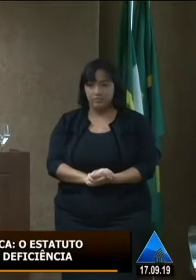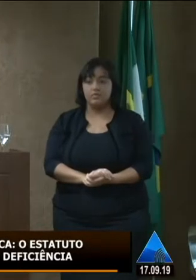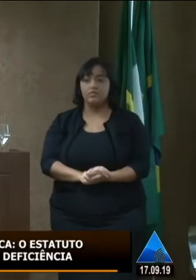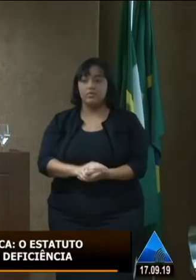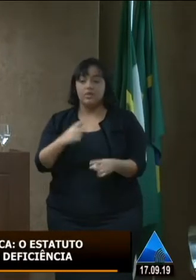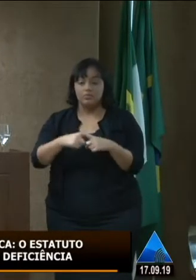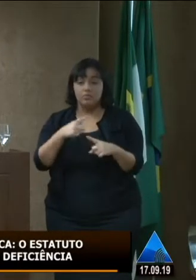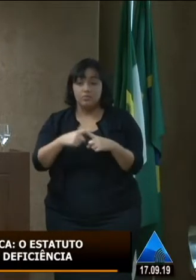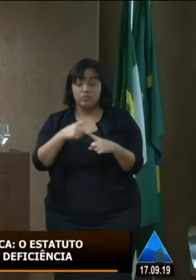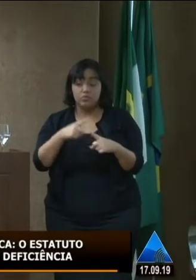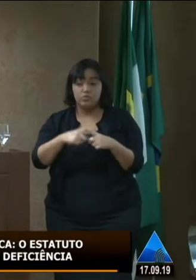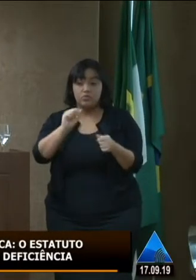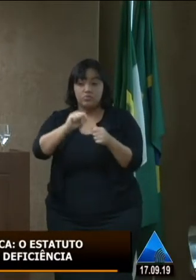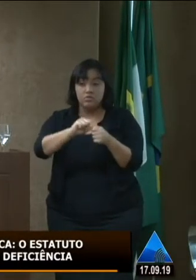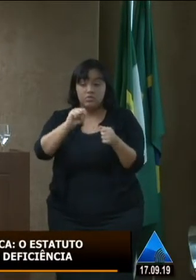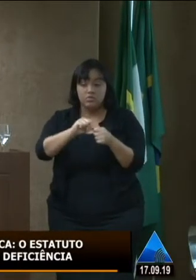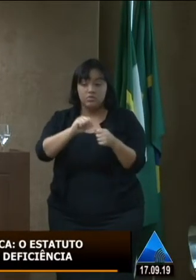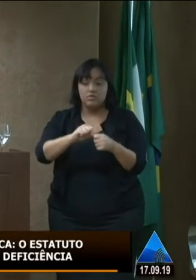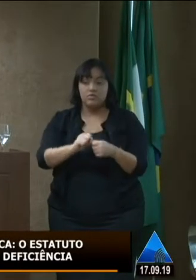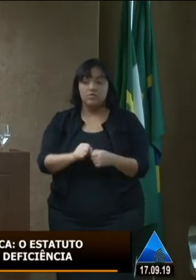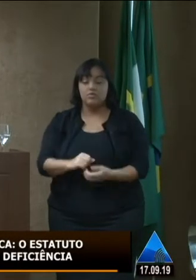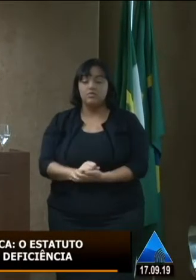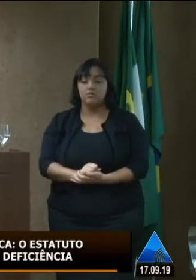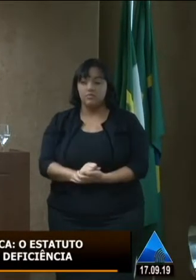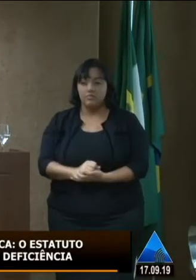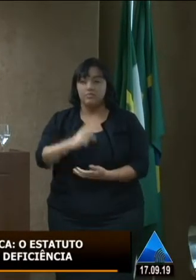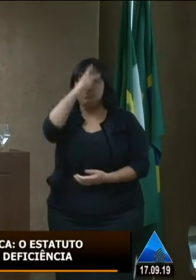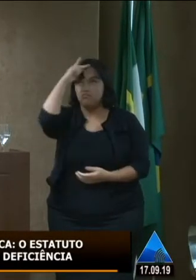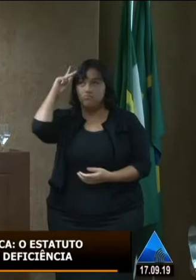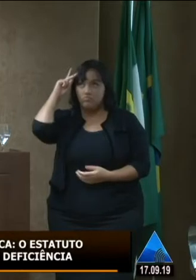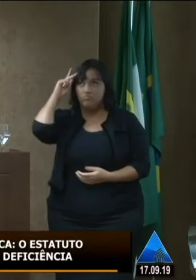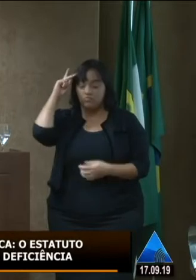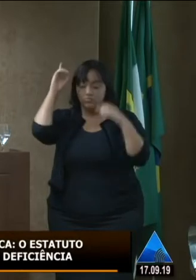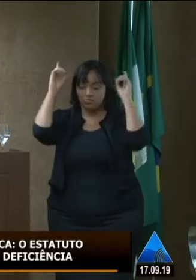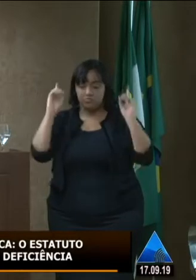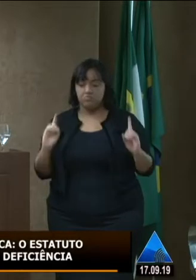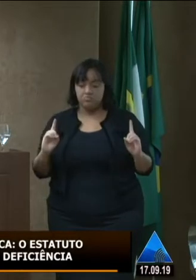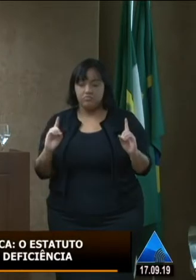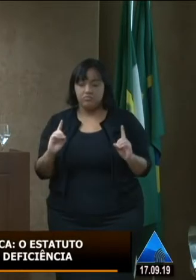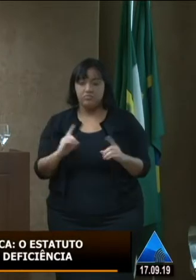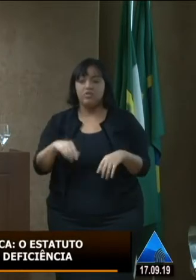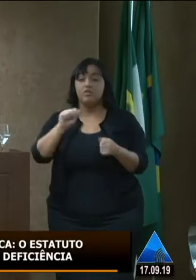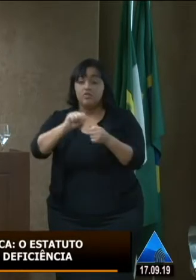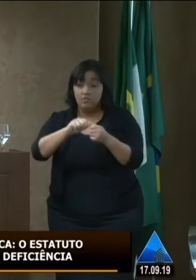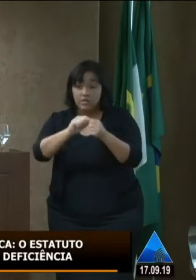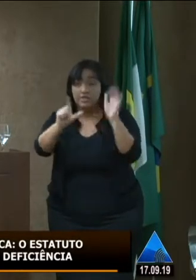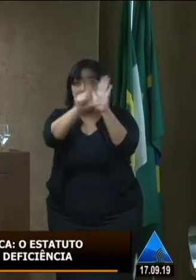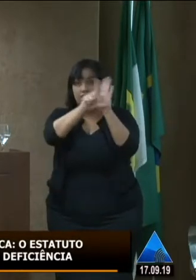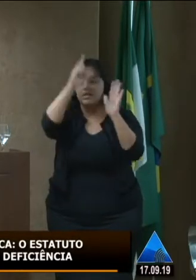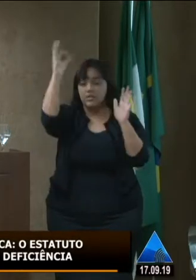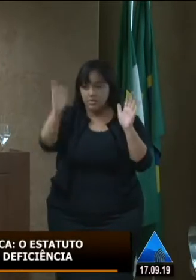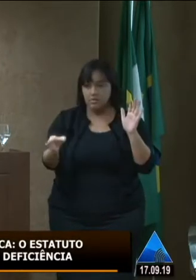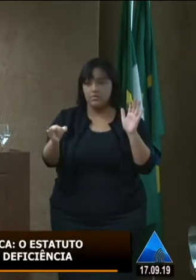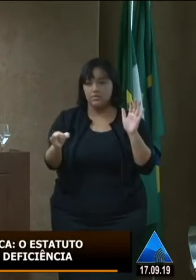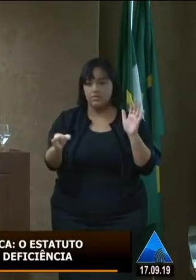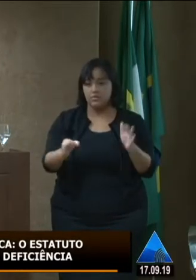está lá na ponta que é a sociedade para quem devemos legislar executar essas leis e garantir que elas de fato